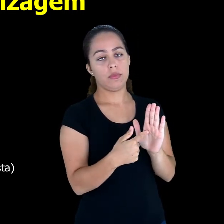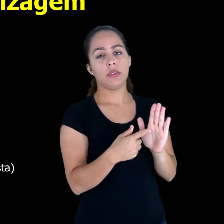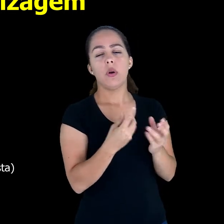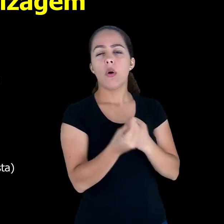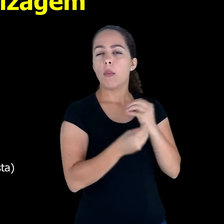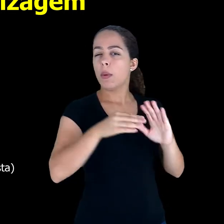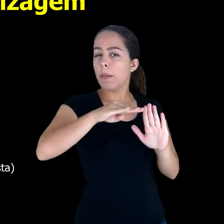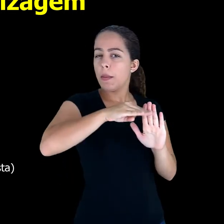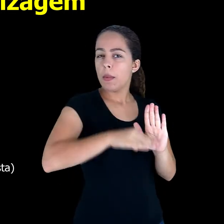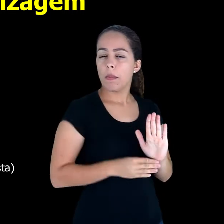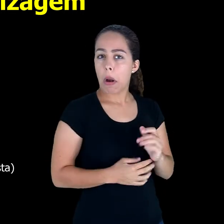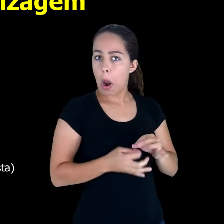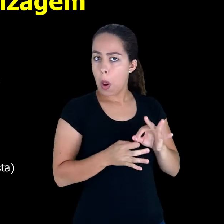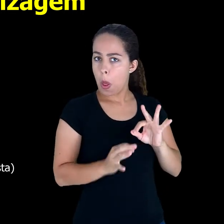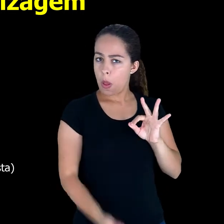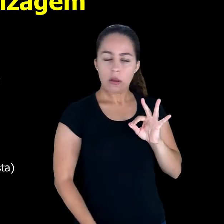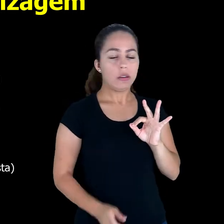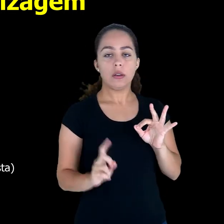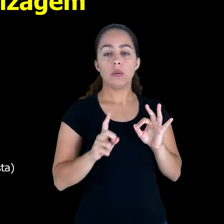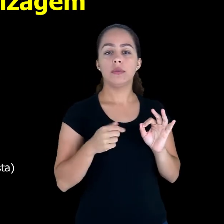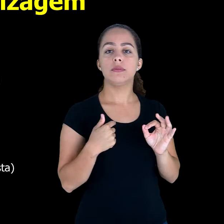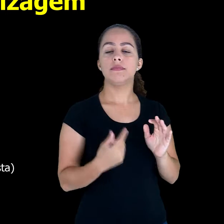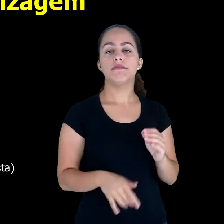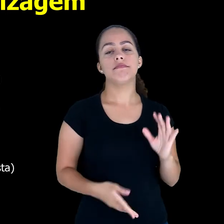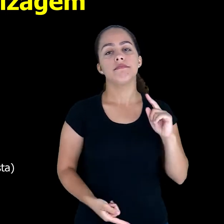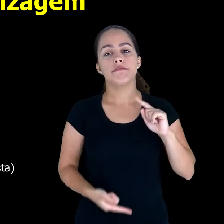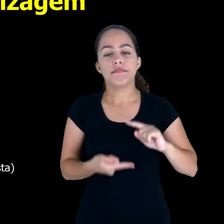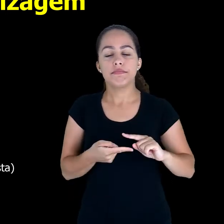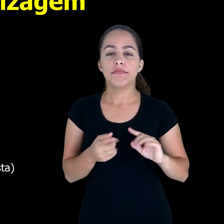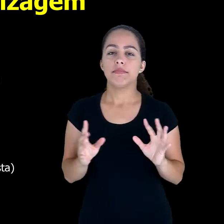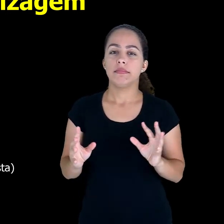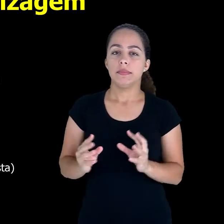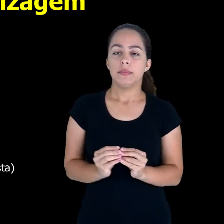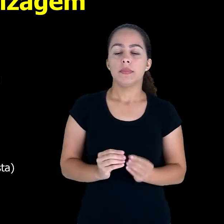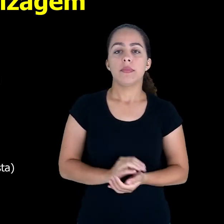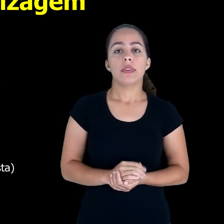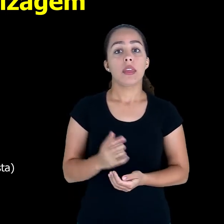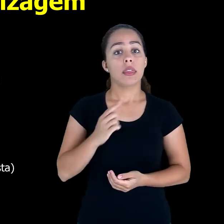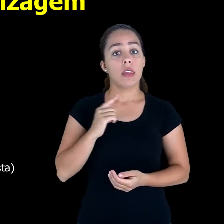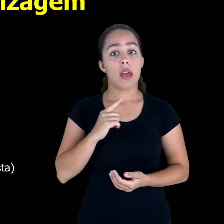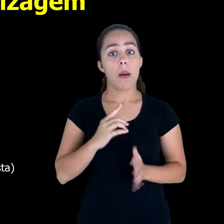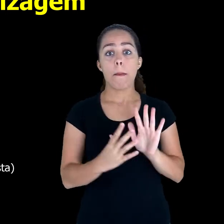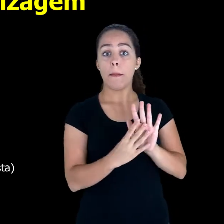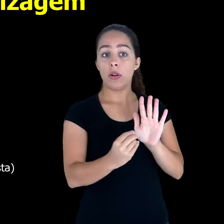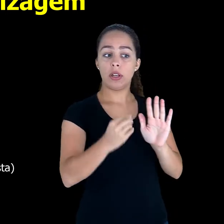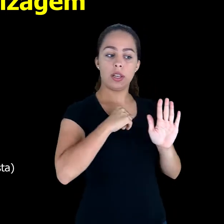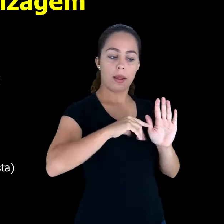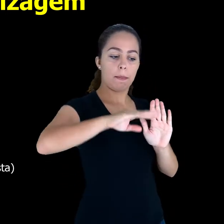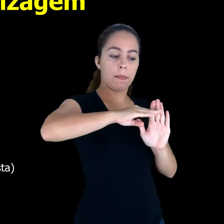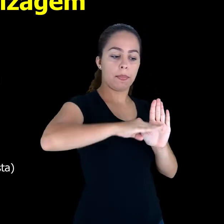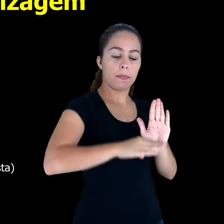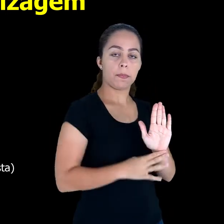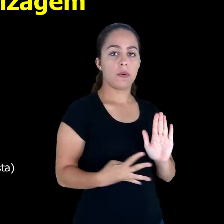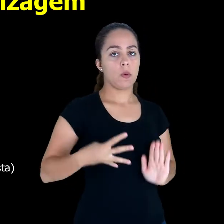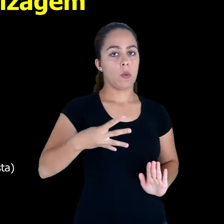para categorizar e não ficar muito extensa. Utilizamos um modelo que divide em quatro